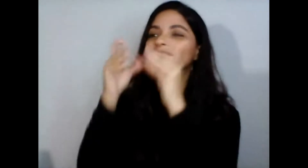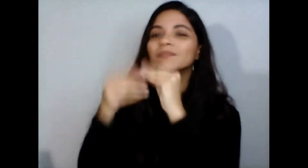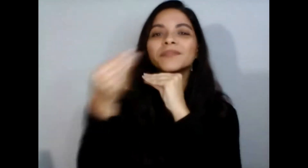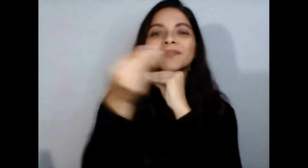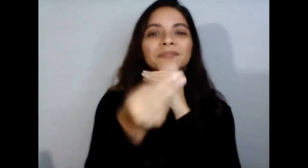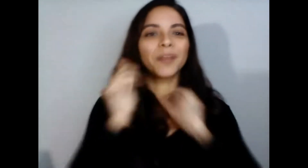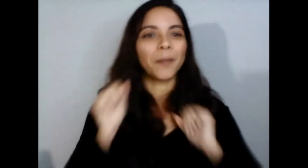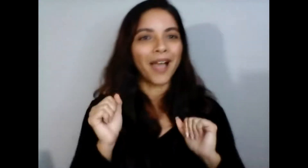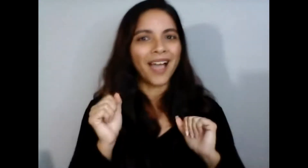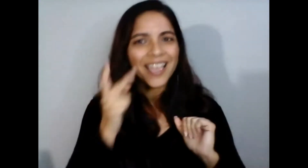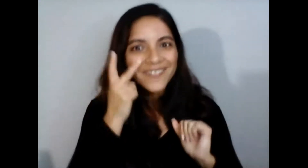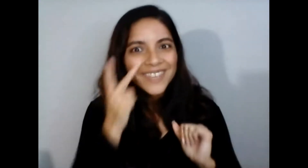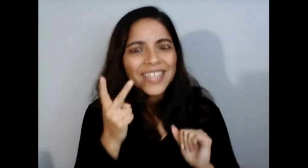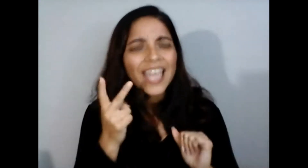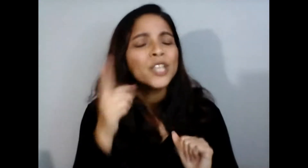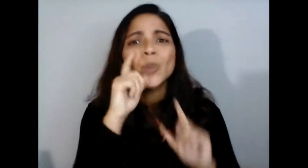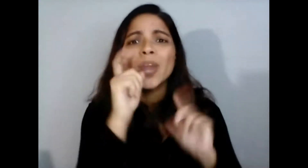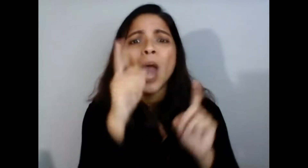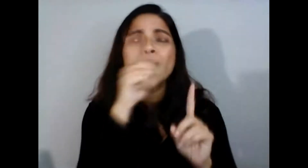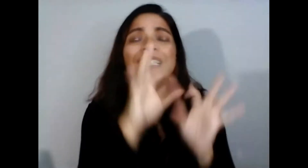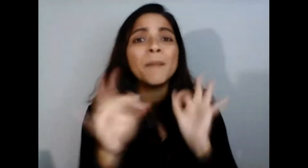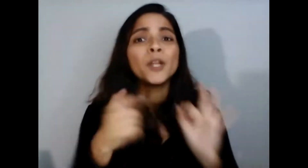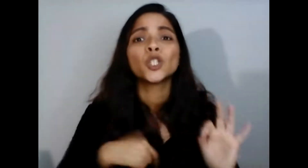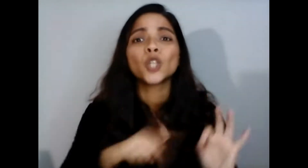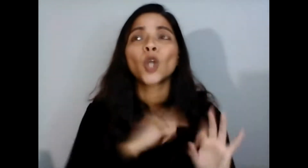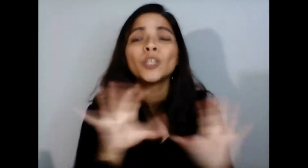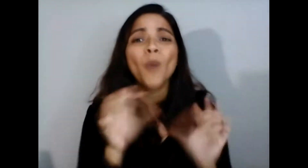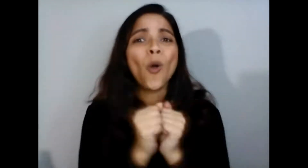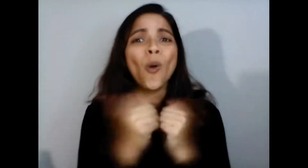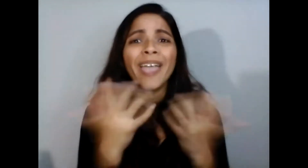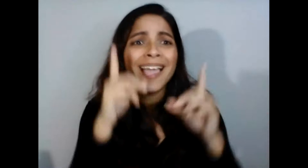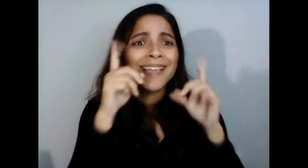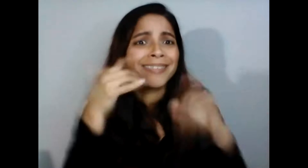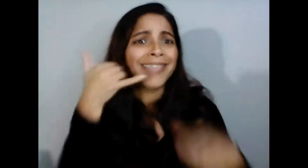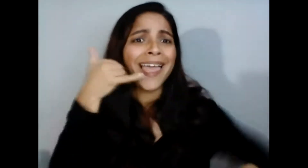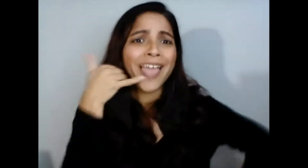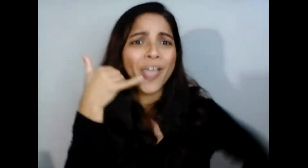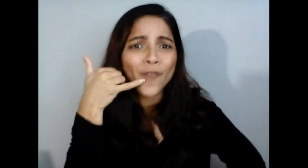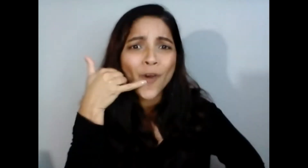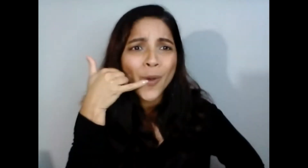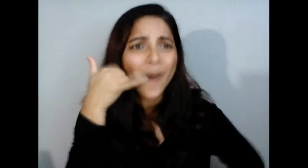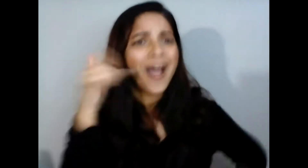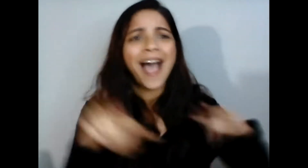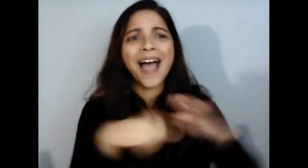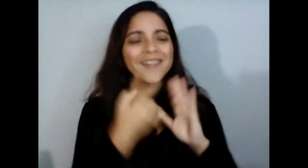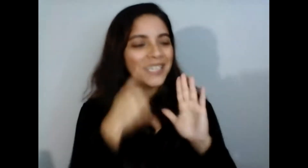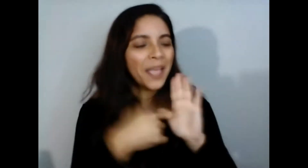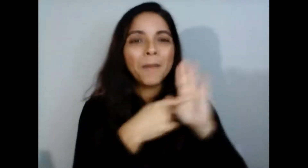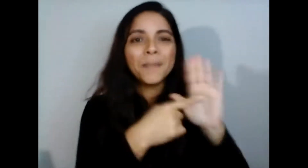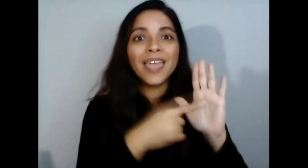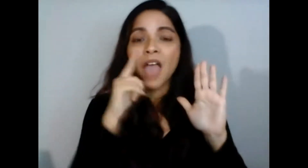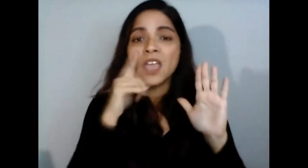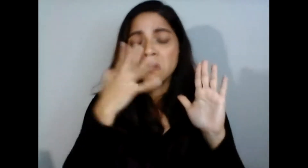intercambios mira con un celular pero fueron intercambios que cambiaban una tristeza por una sonrisa